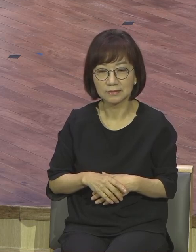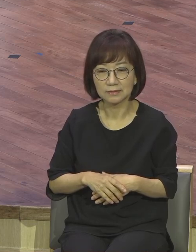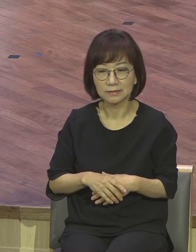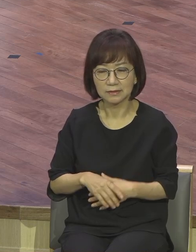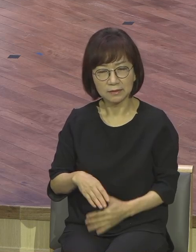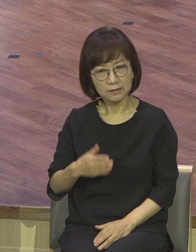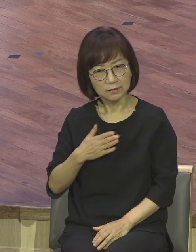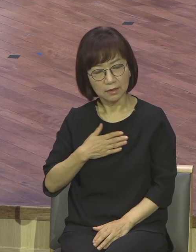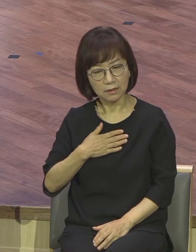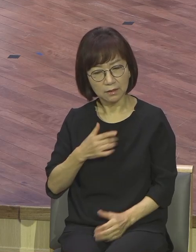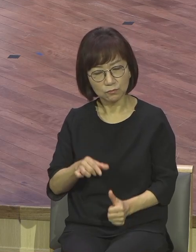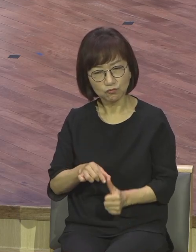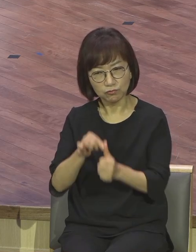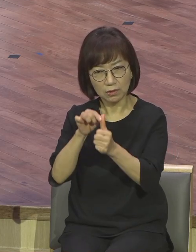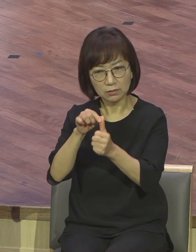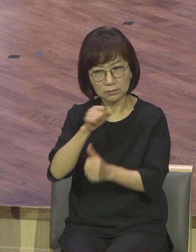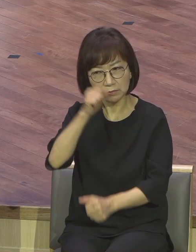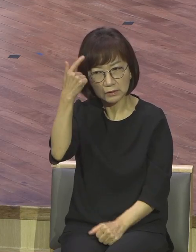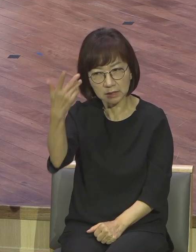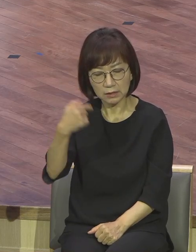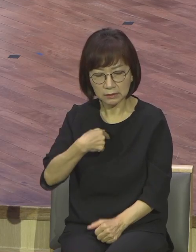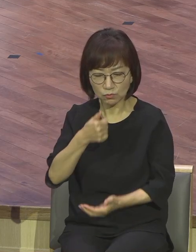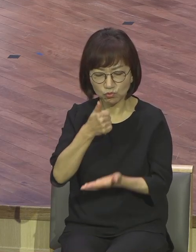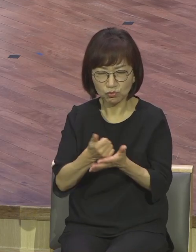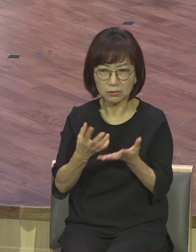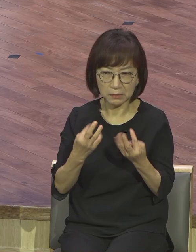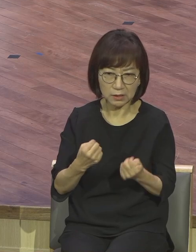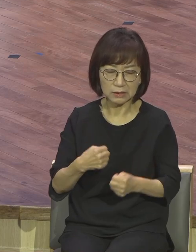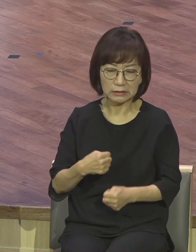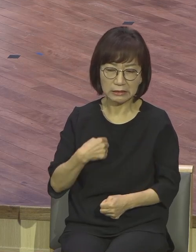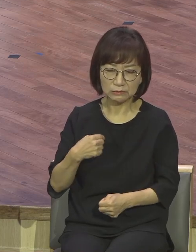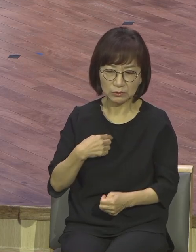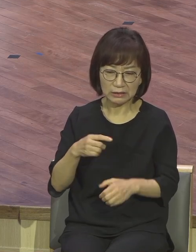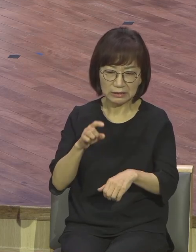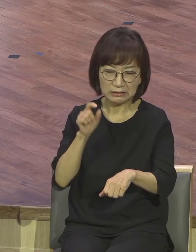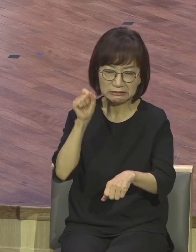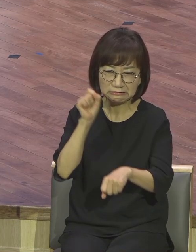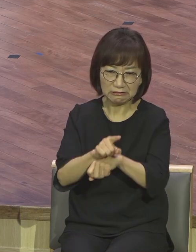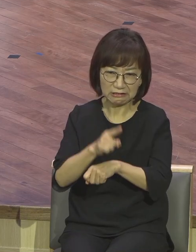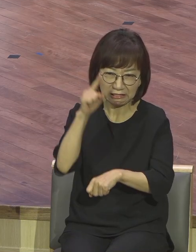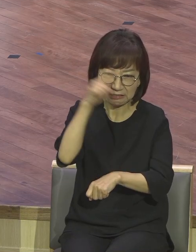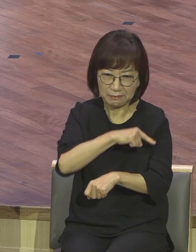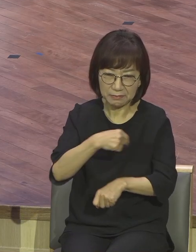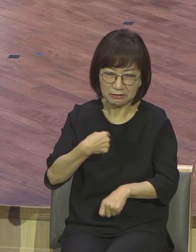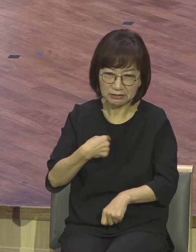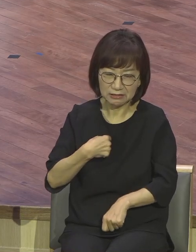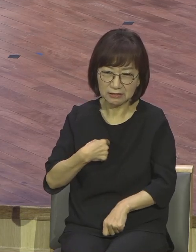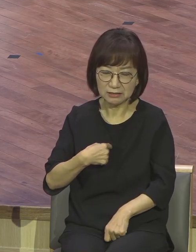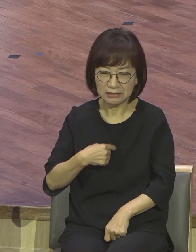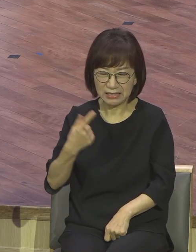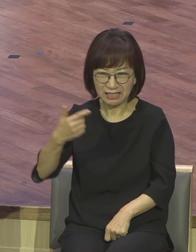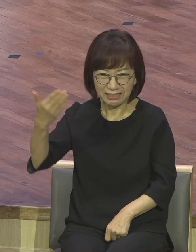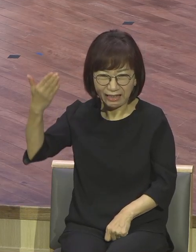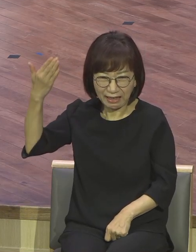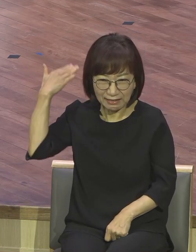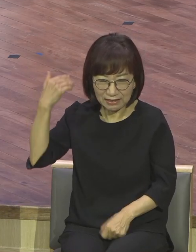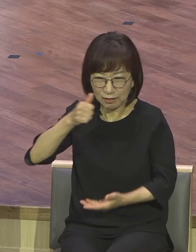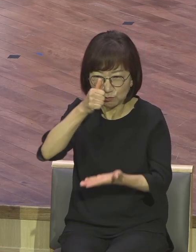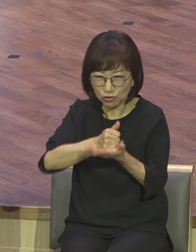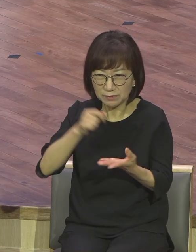확신이 난 죄가 많아서 나는 너무 못돼서 나는 너무너무 과거가 복잡해서 내가